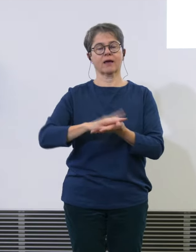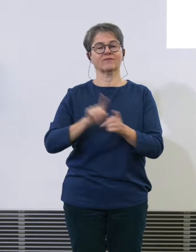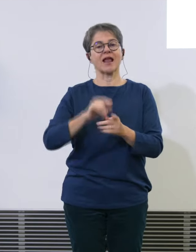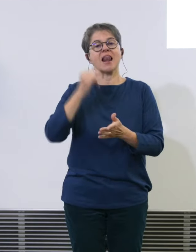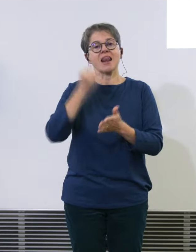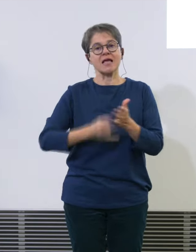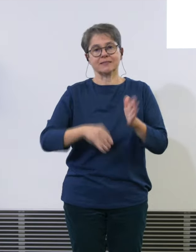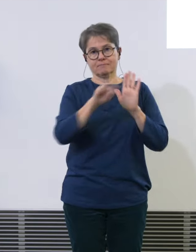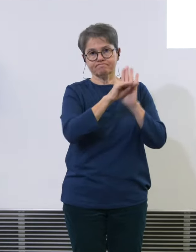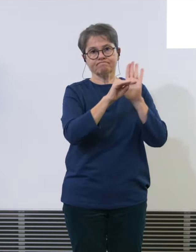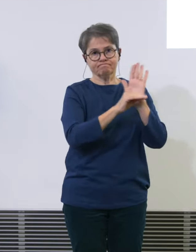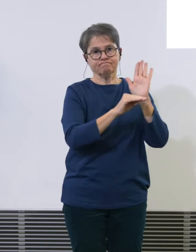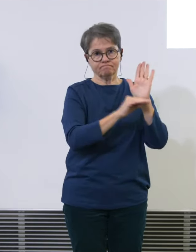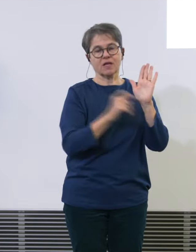Bund sind aufgehoben worden.